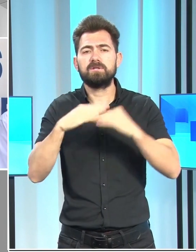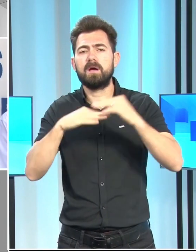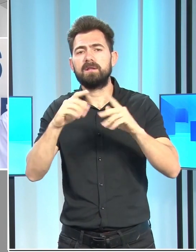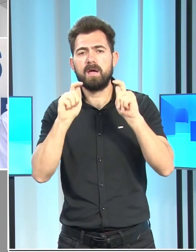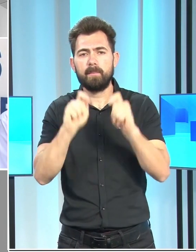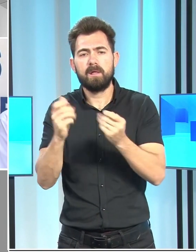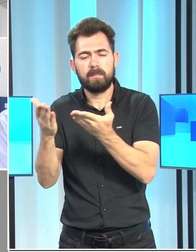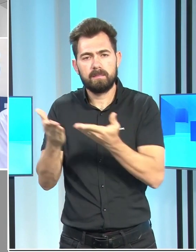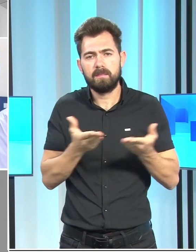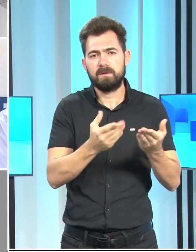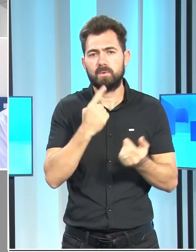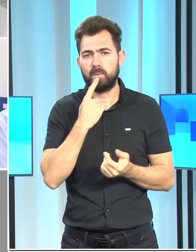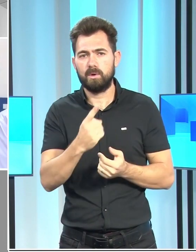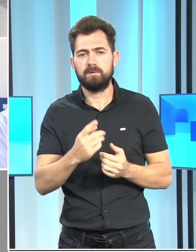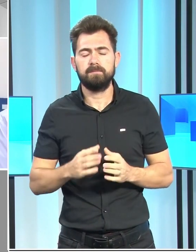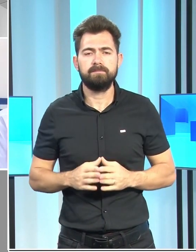taşınacağını açıkladı.